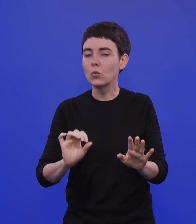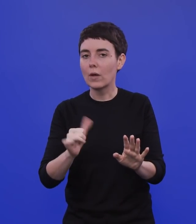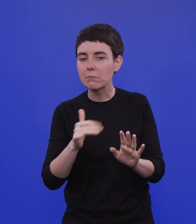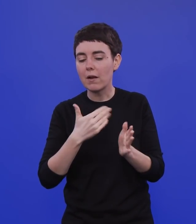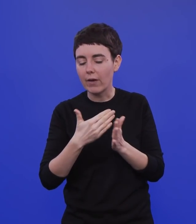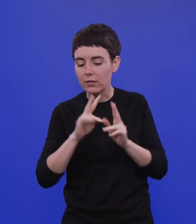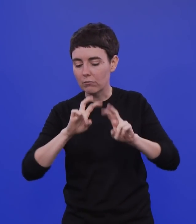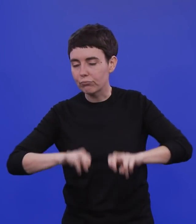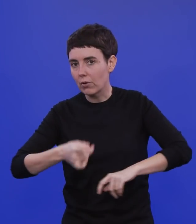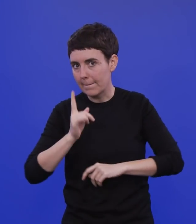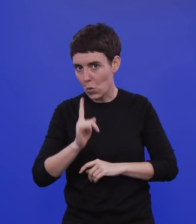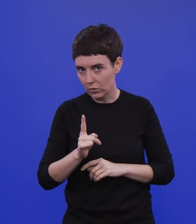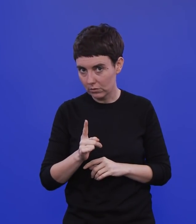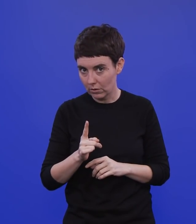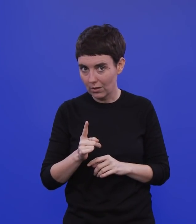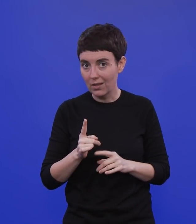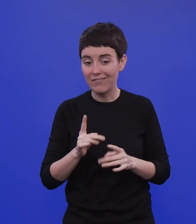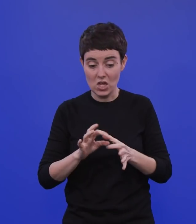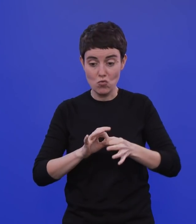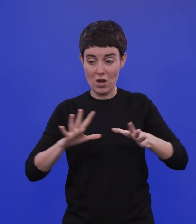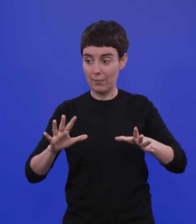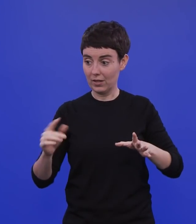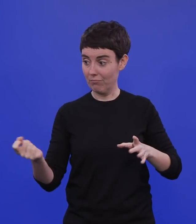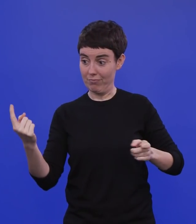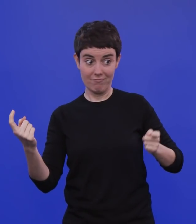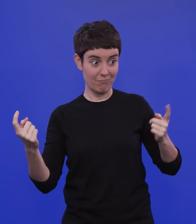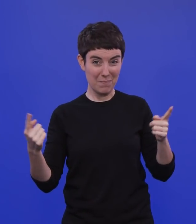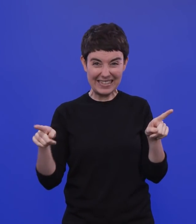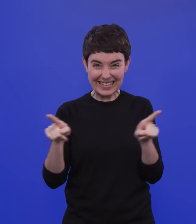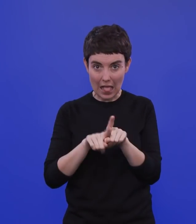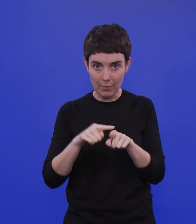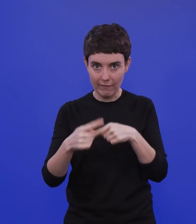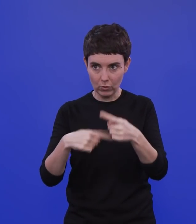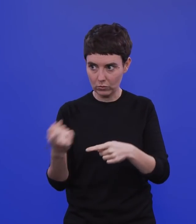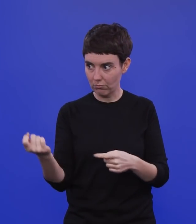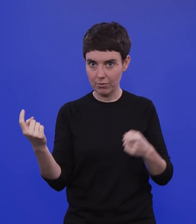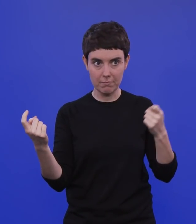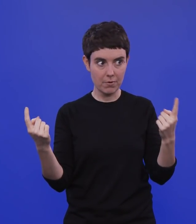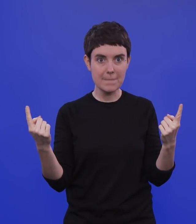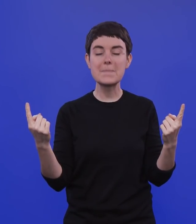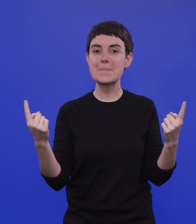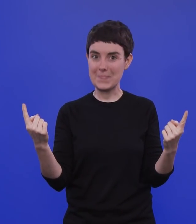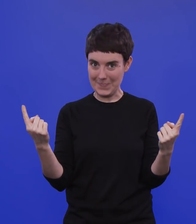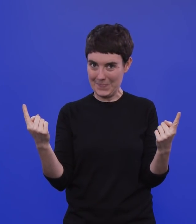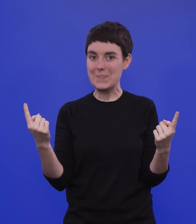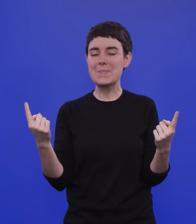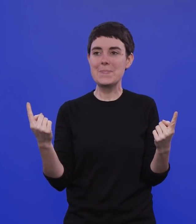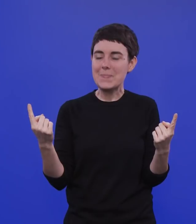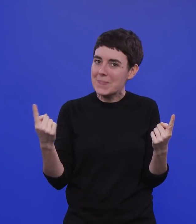konvergent entstanden ist, dass zweimal unabhängig die gleiche Evolution stattgefunden hat in dieser einen Klade von Viren spricht